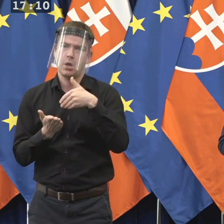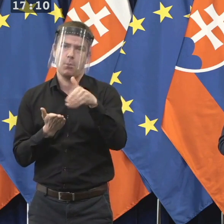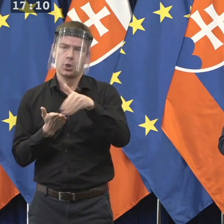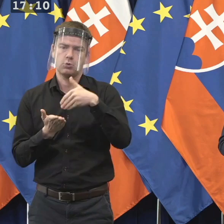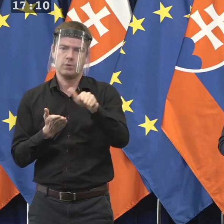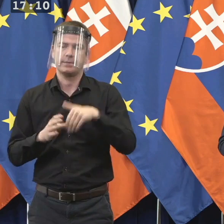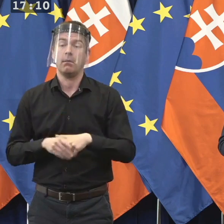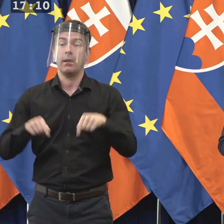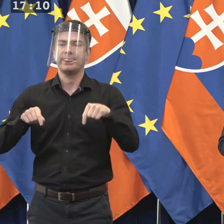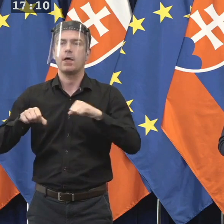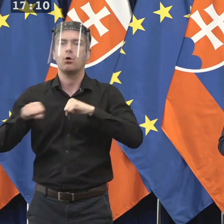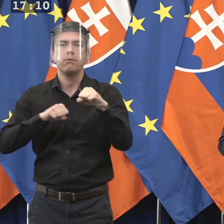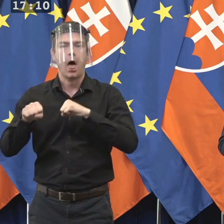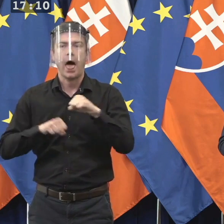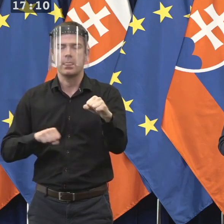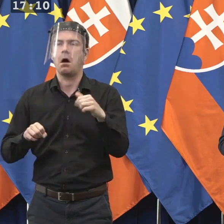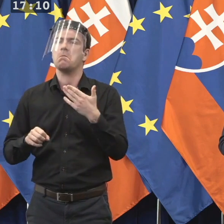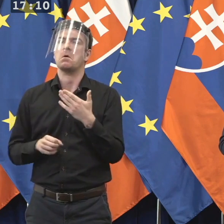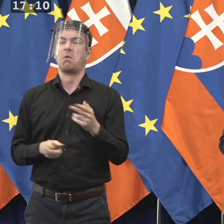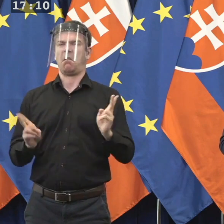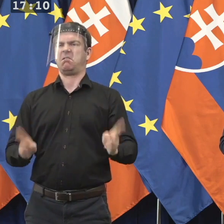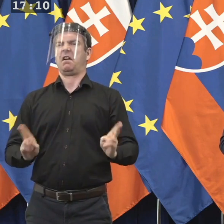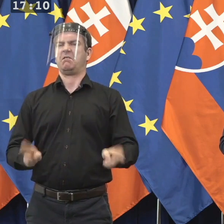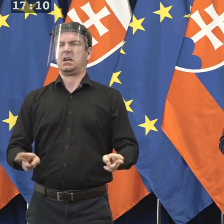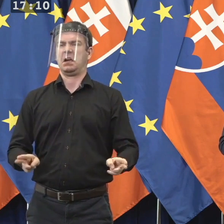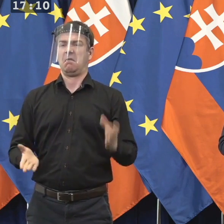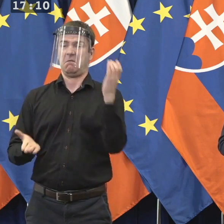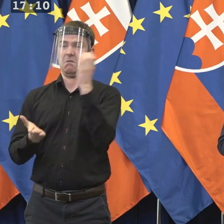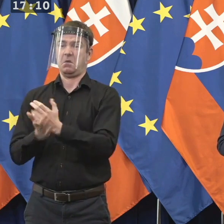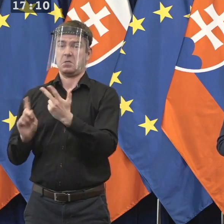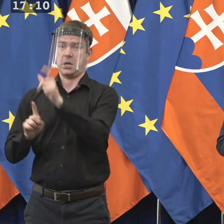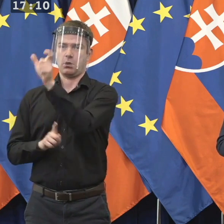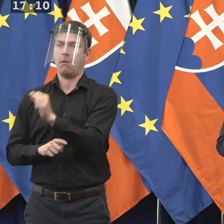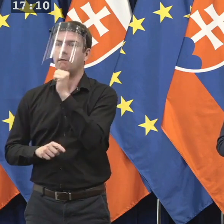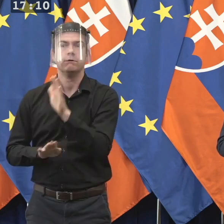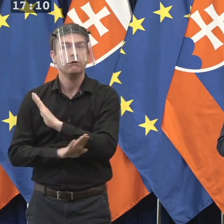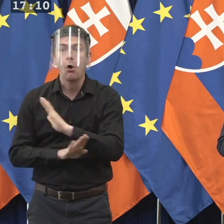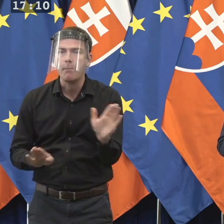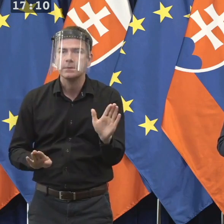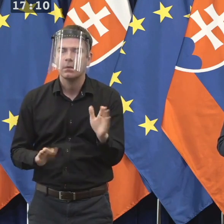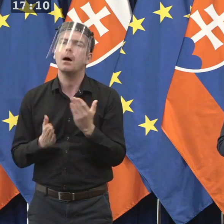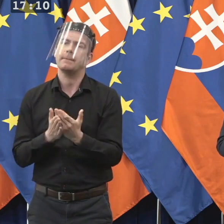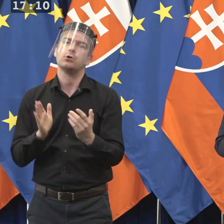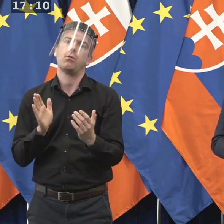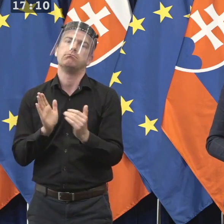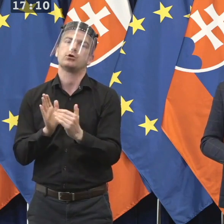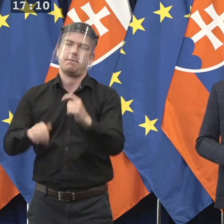že jednoducho tejto vláde vôbec nie je lahostajné, kto to bude. A si myslím, že aj ten čas, ktorý tomu venuje, tomu dáva jasne nájavo.